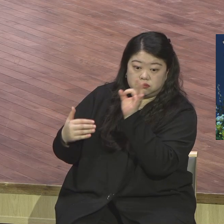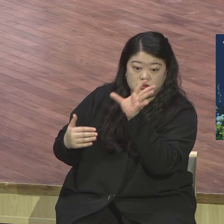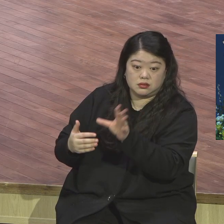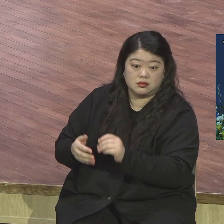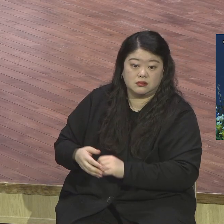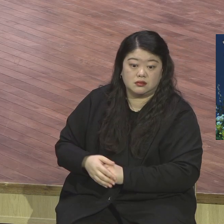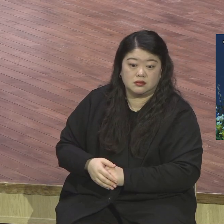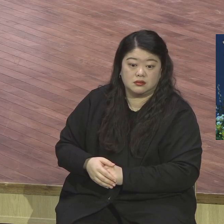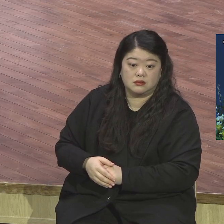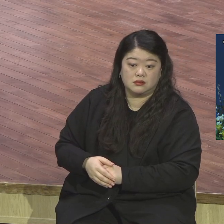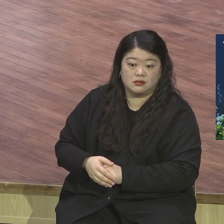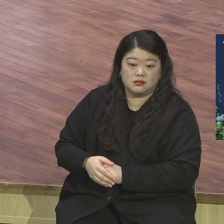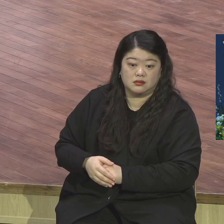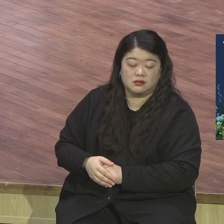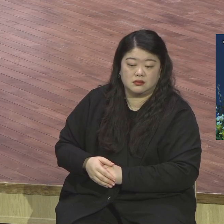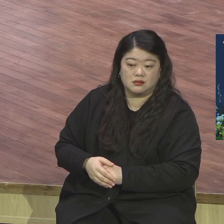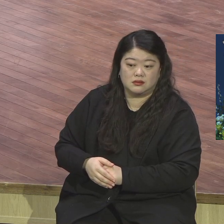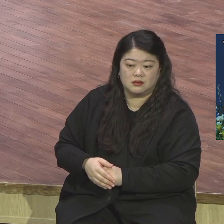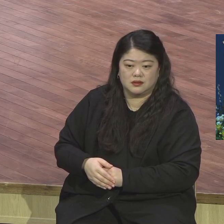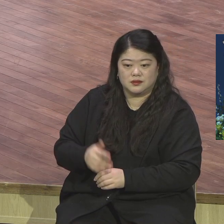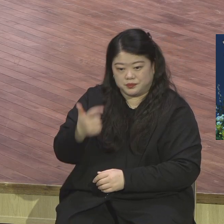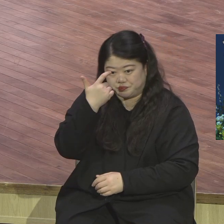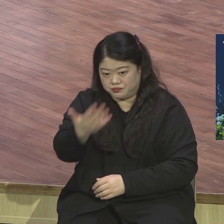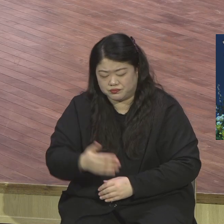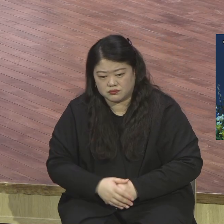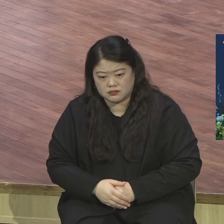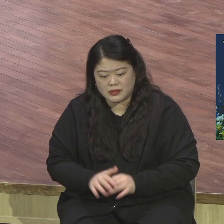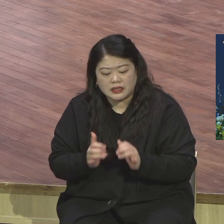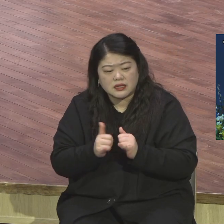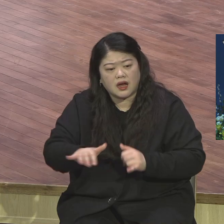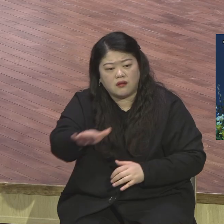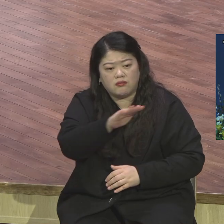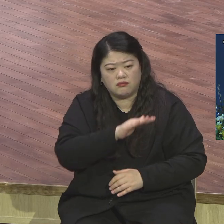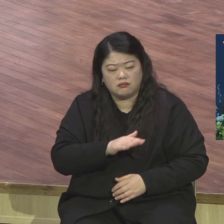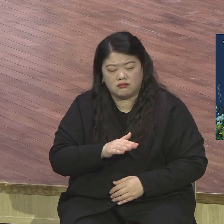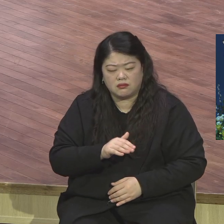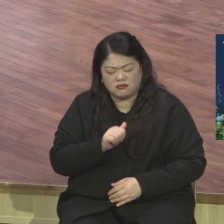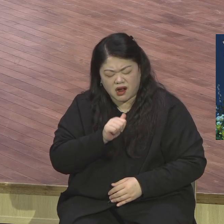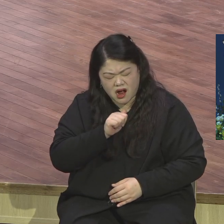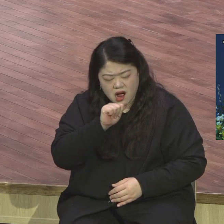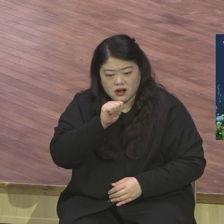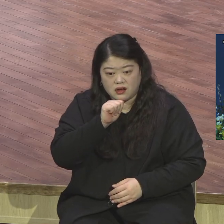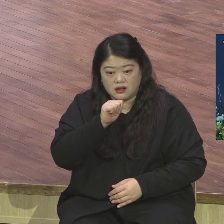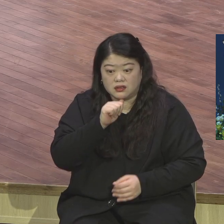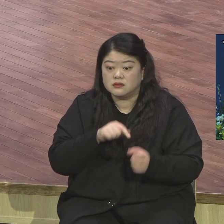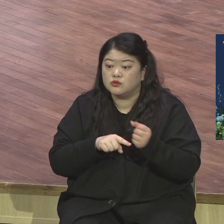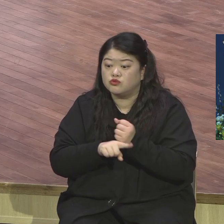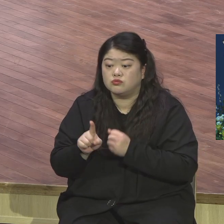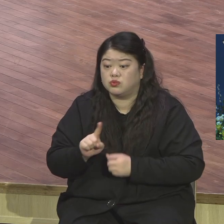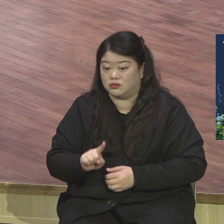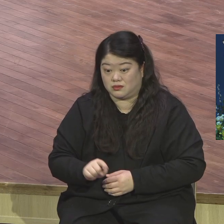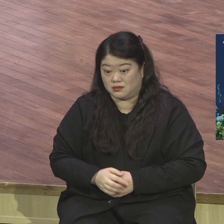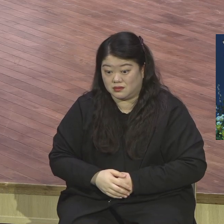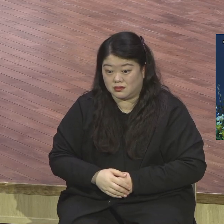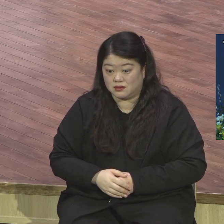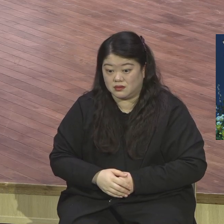왜 가난합니까 가난할 수도 있지요 왜 몸이 안 좋아서 맨날 고생 합니까